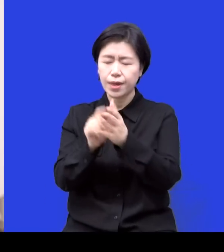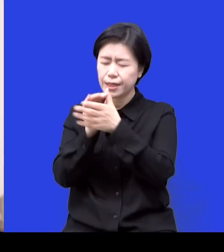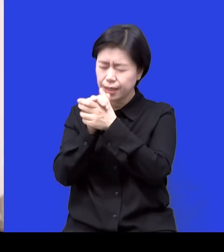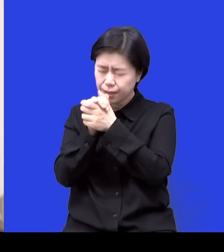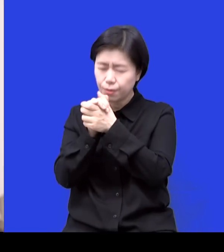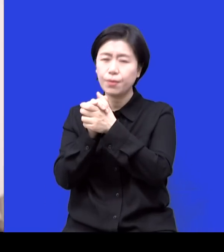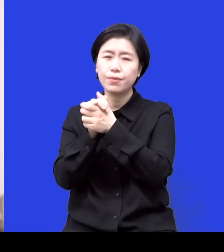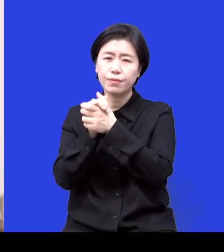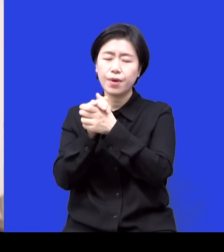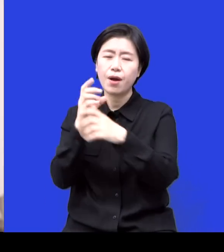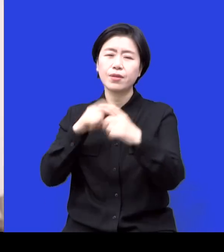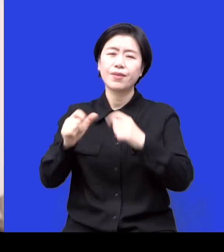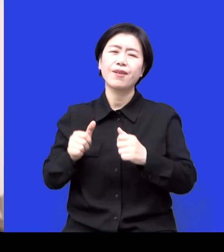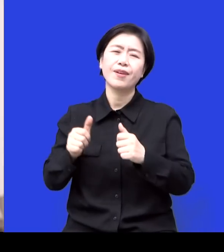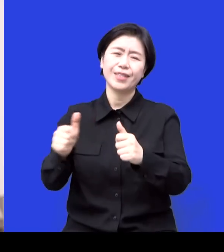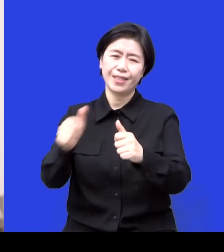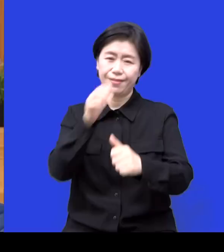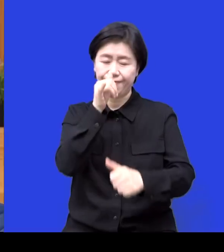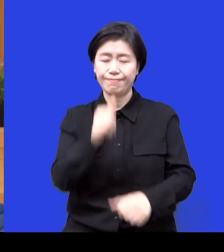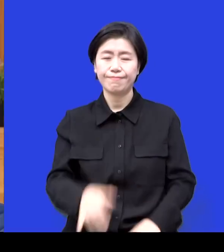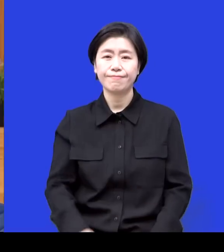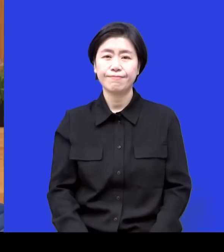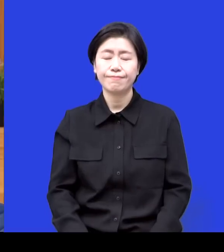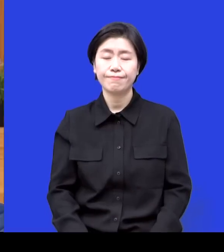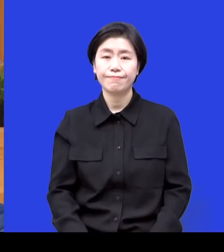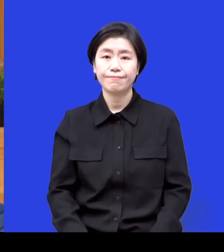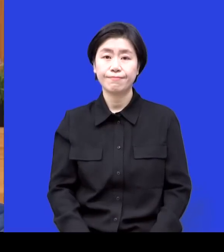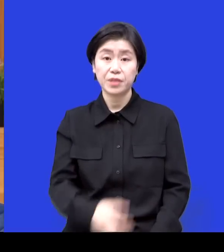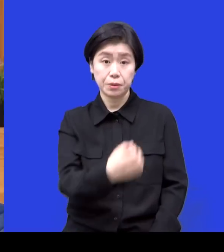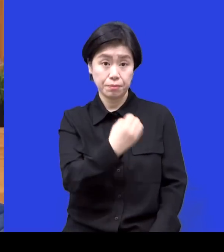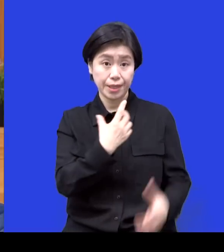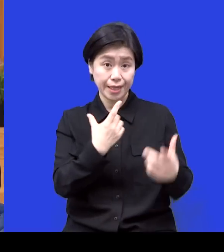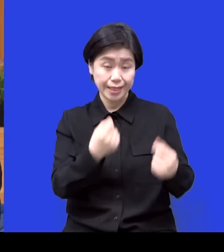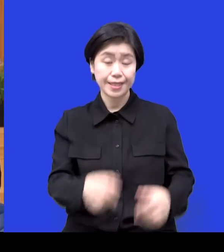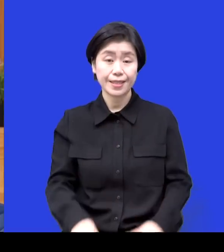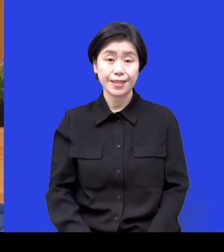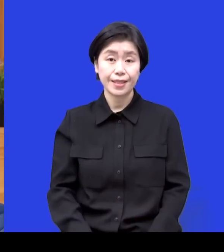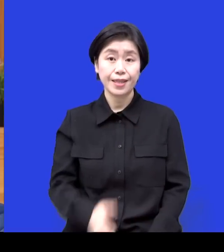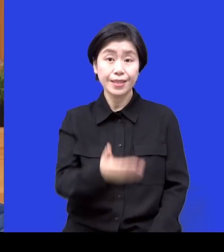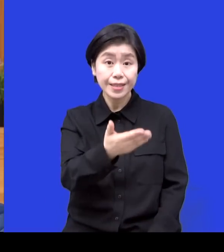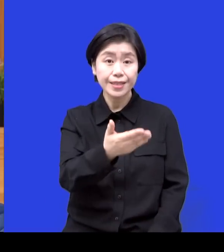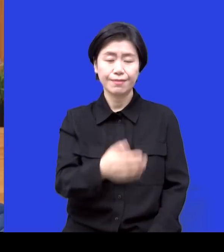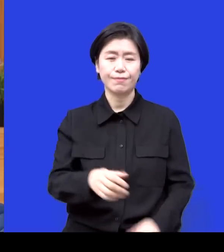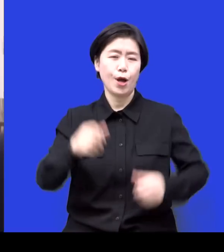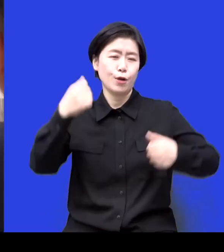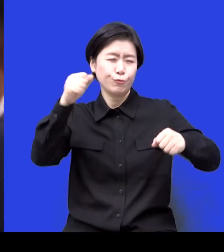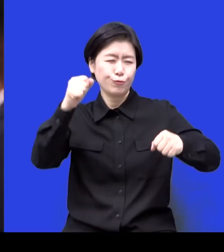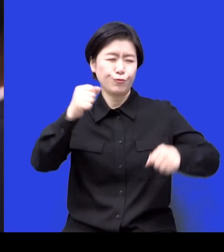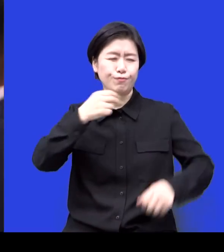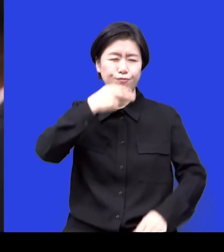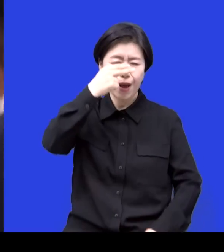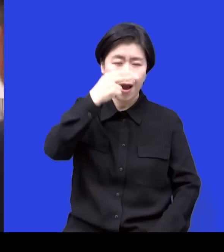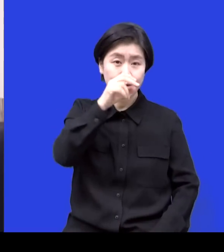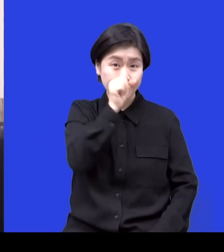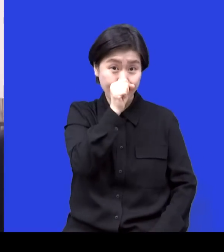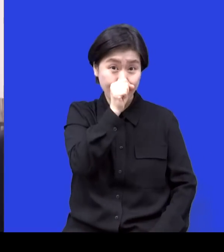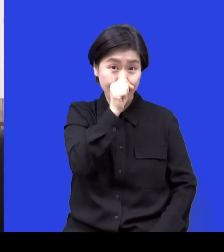아프면서 성장을 많이 했던 것 같아요 그러니까 말씀하신 것처럼 이제 젊은 시절에 이제 춤과 유흥을 좀 사랑했다가 네 어떻게 어떤 계기로